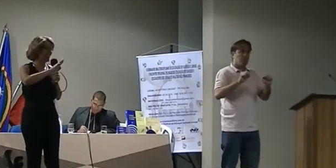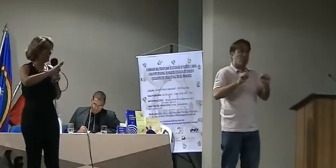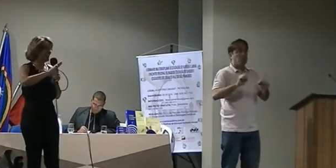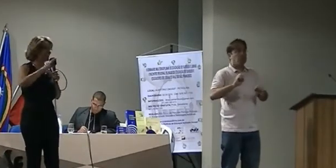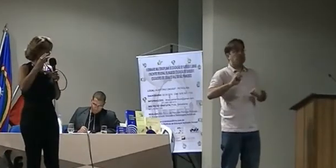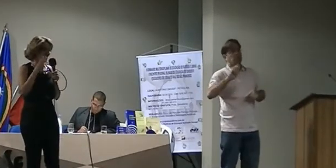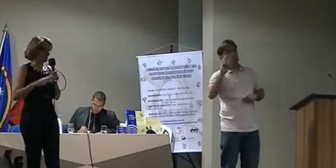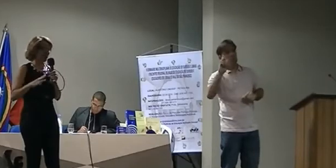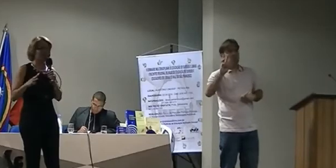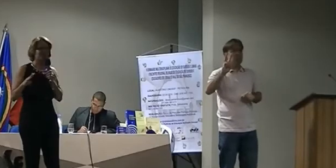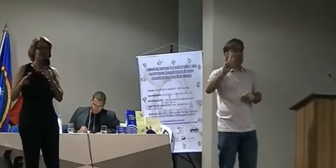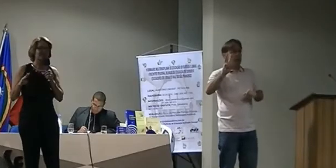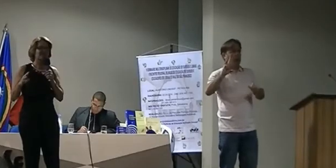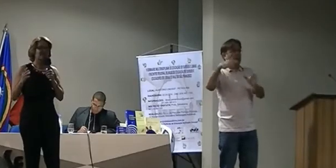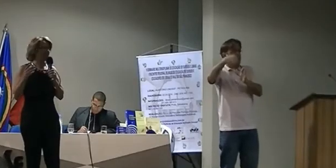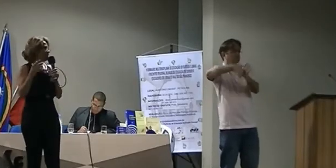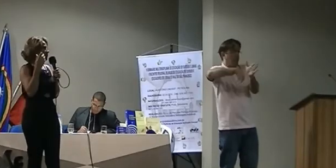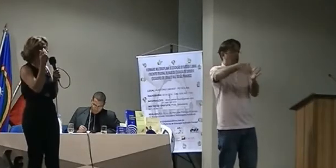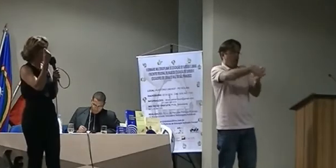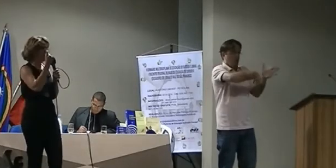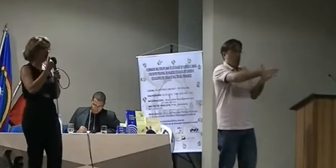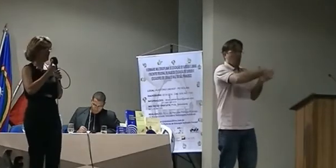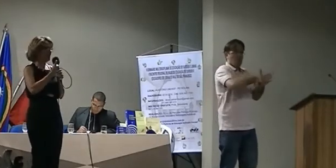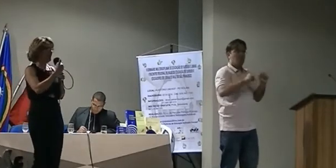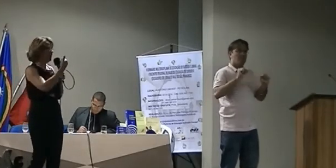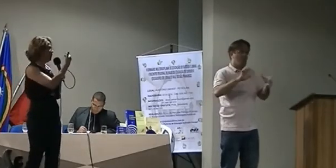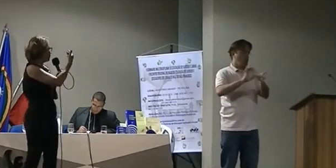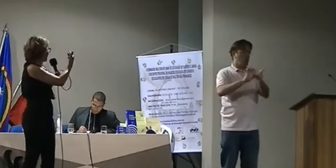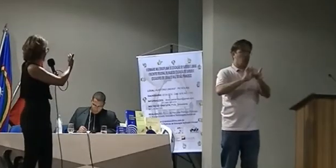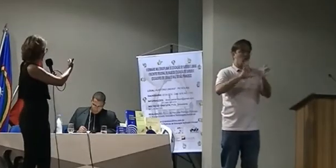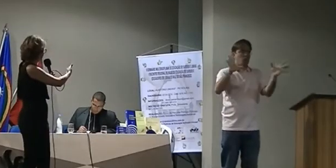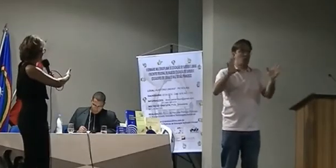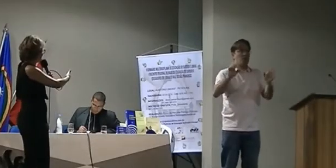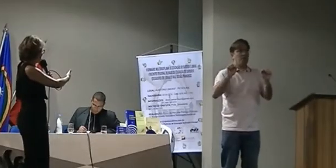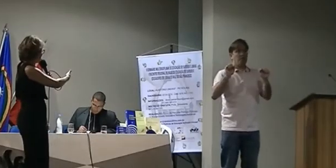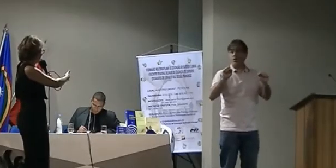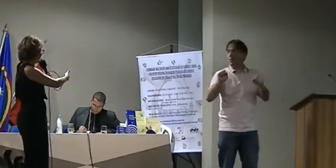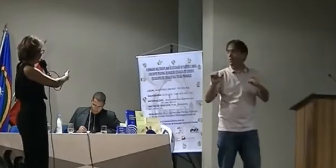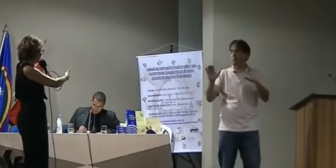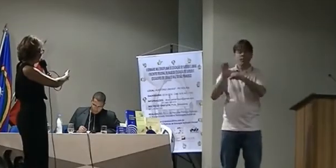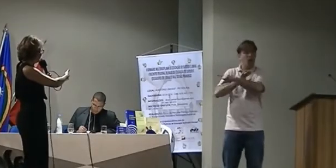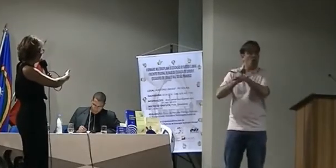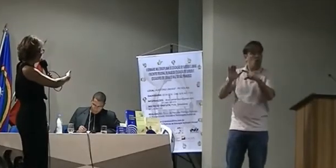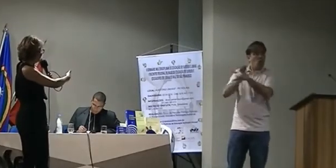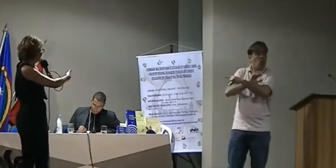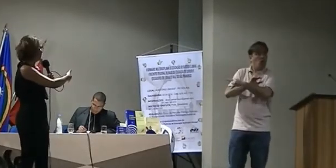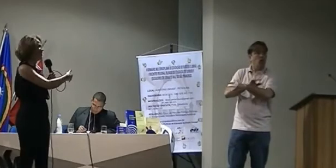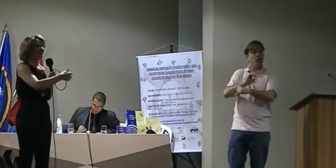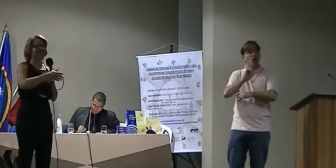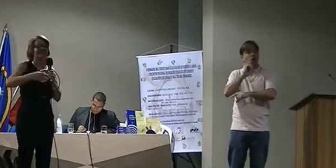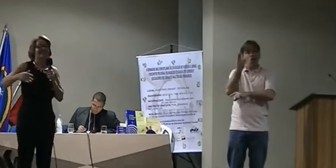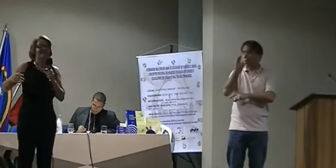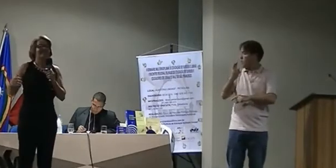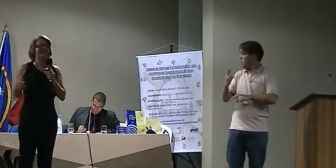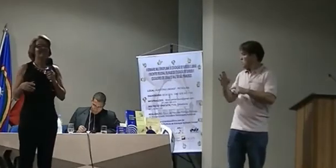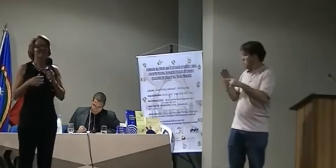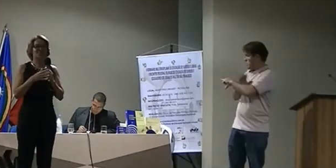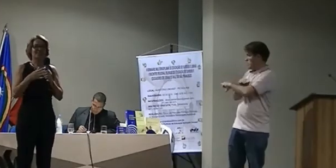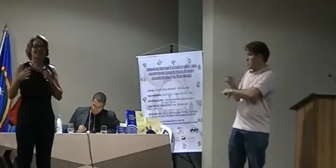Só três perguntas. pode ser para mim ou pode ser para o professor Adriano, que a gente